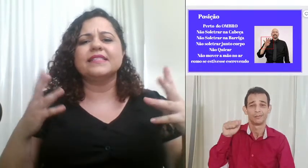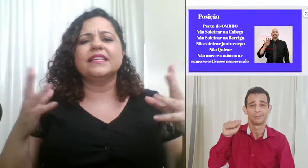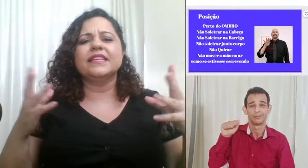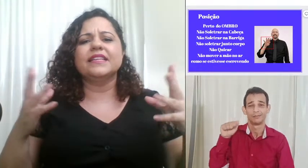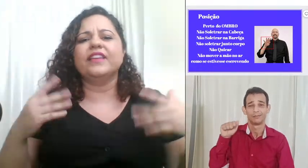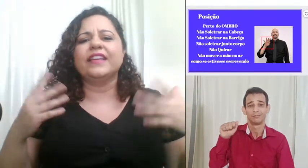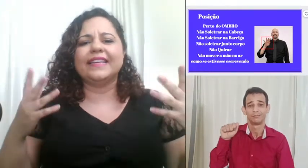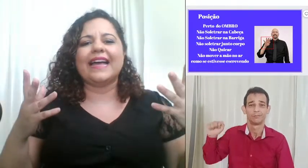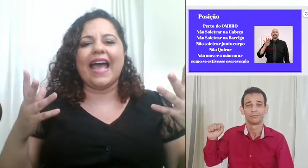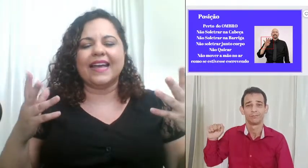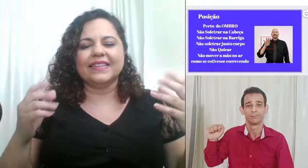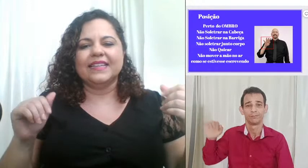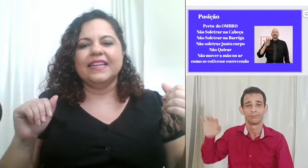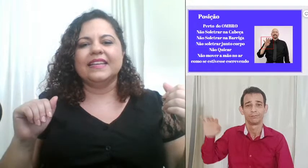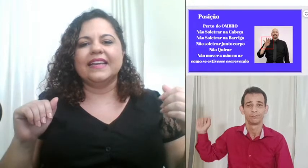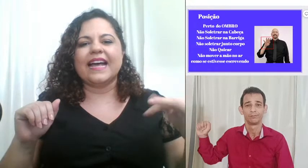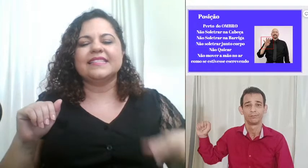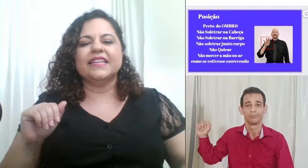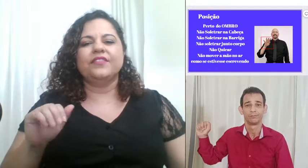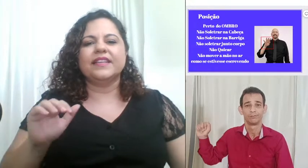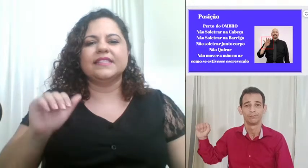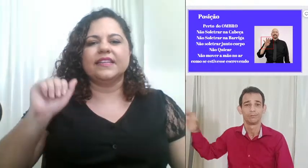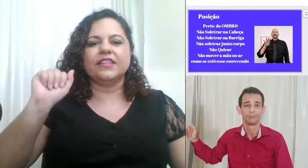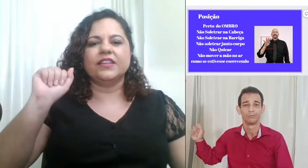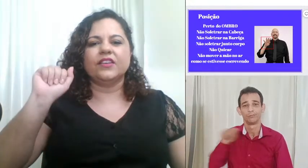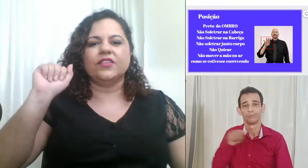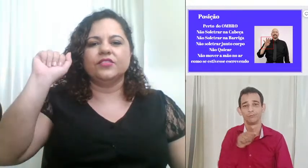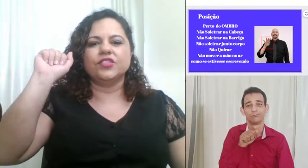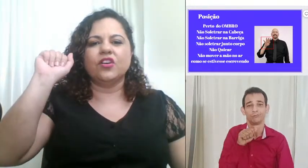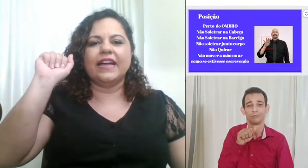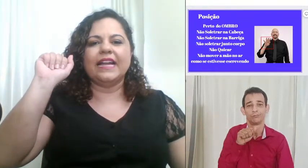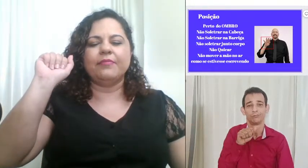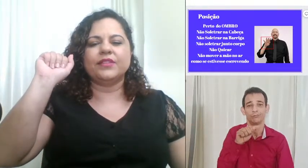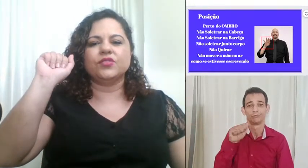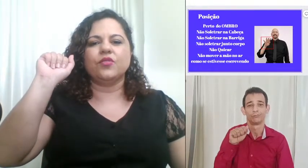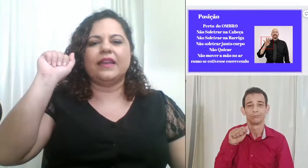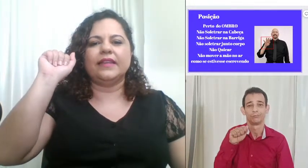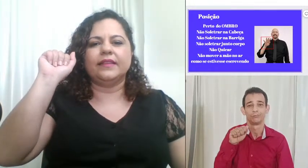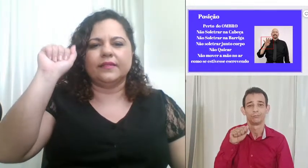significa quicar quicar significa isso aqui jogar na pessoa a letra